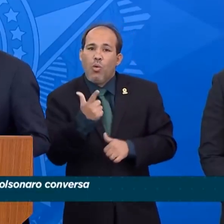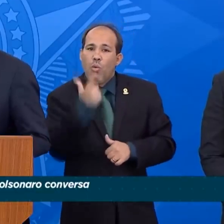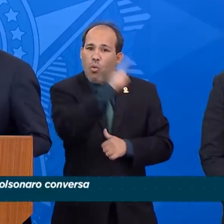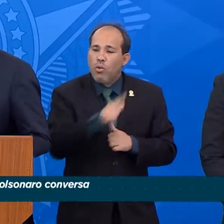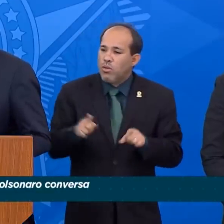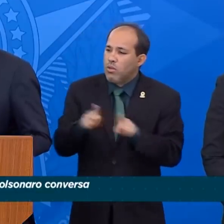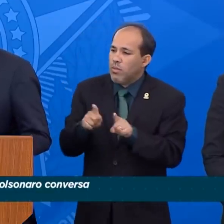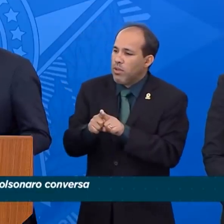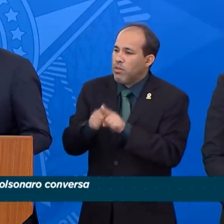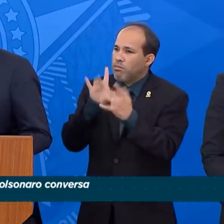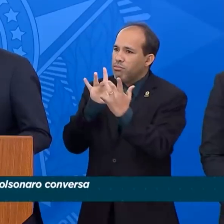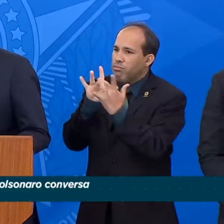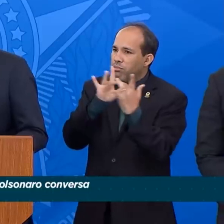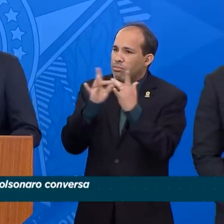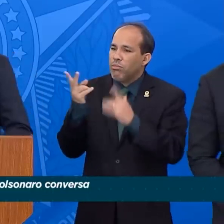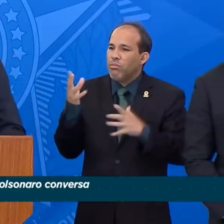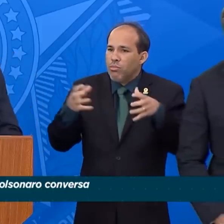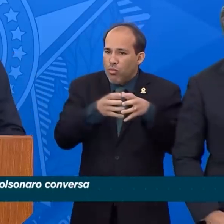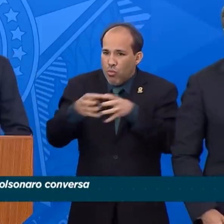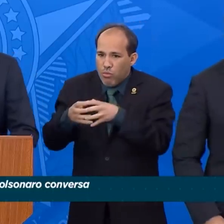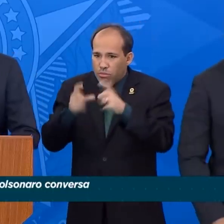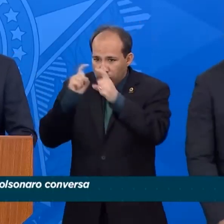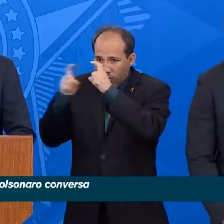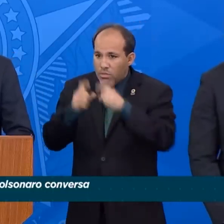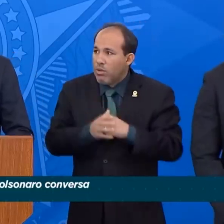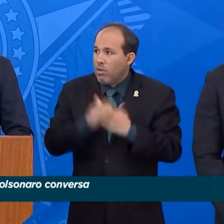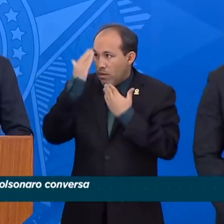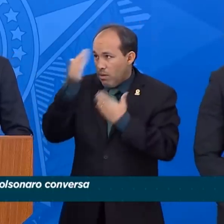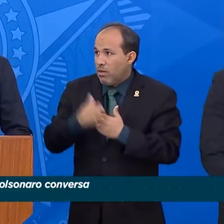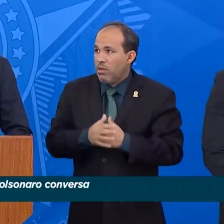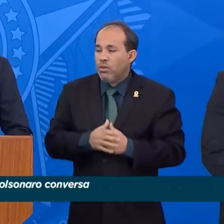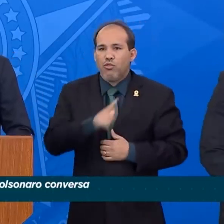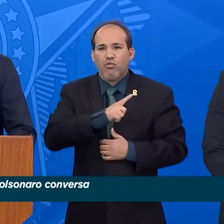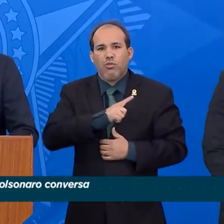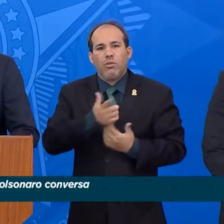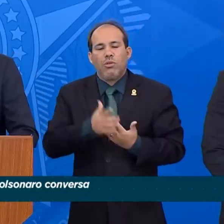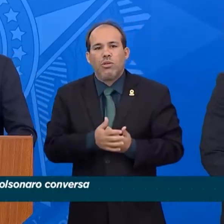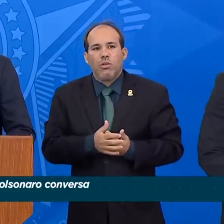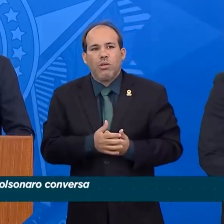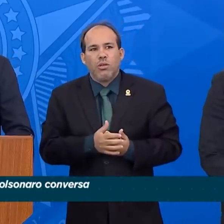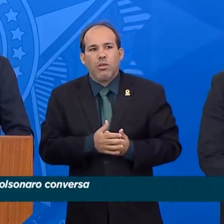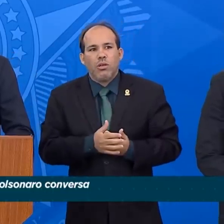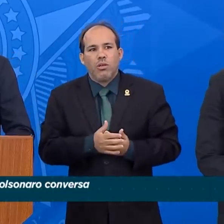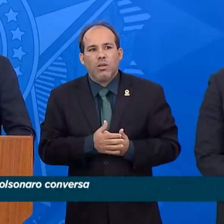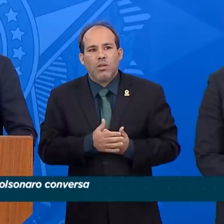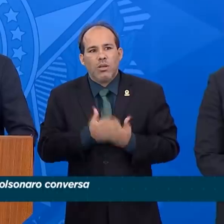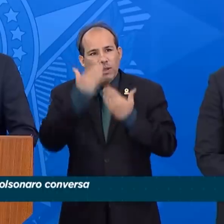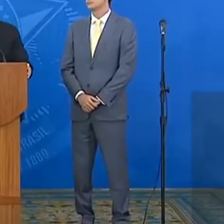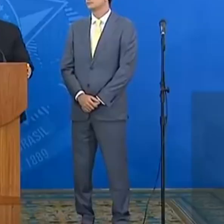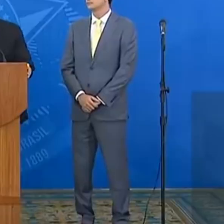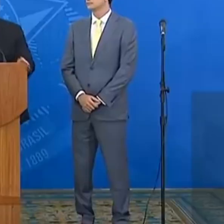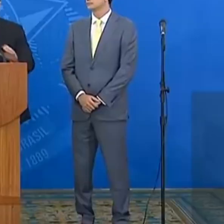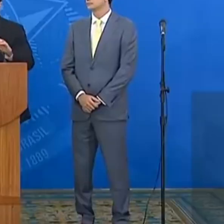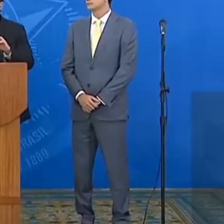médias empresas a quitar a folha de pagamento. O setor está entre os mais afetados pela crise gerada pela pandemia do novo coronavírus. A